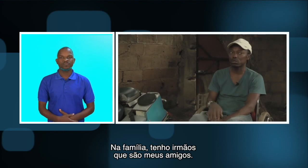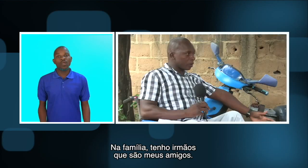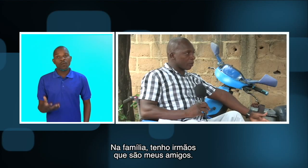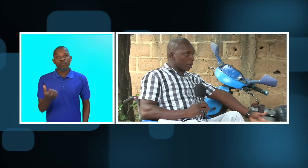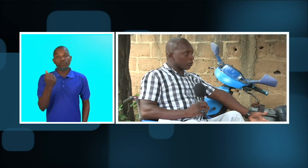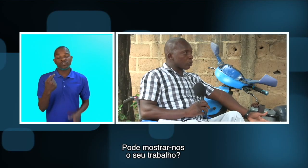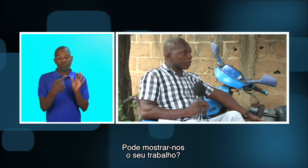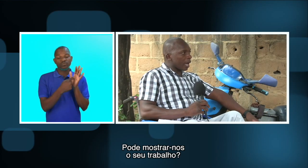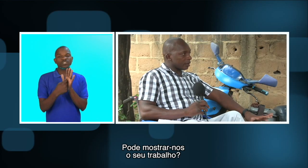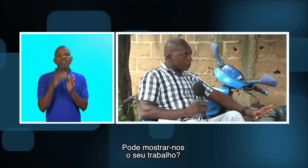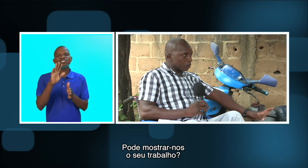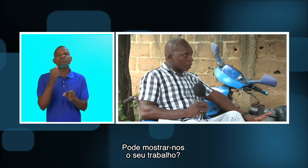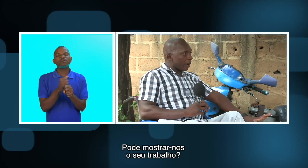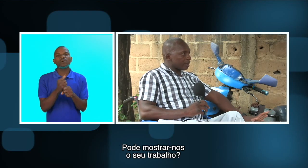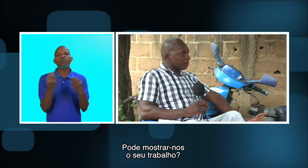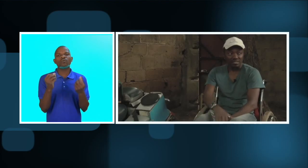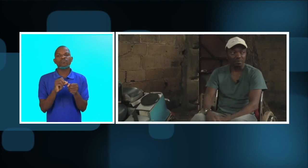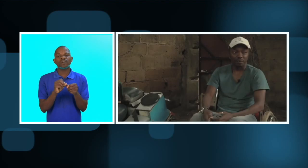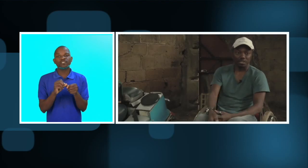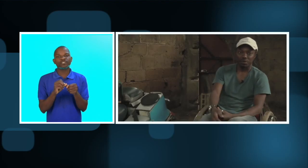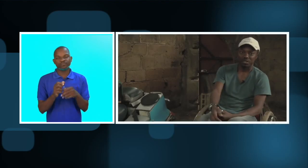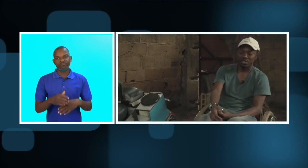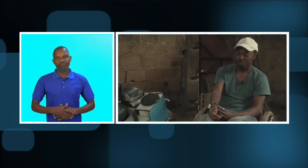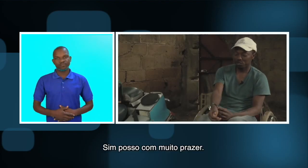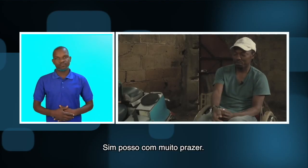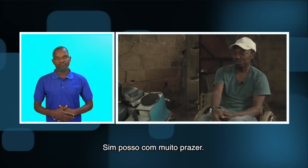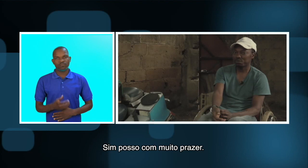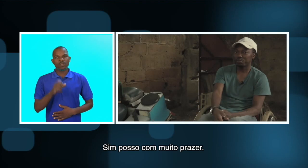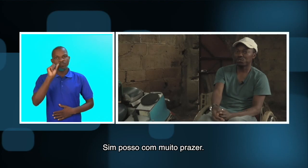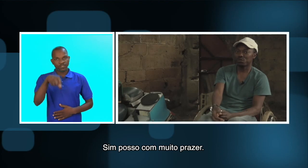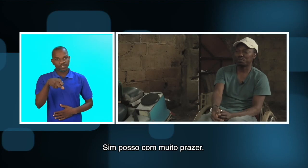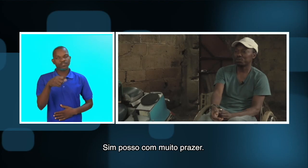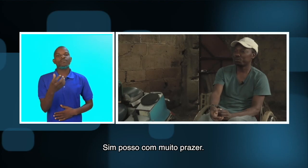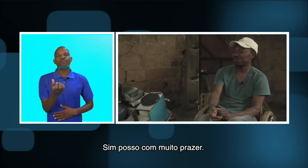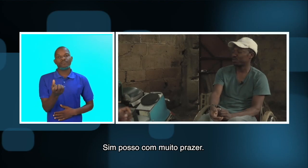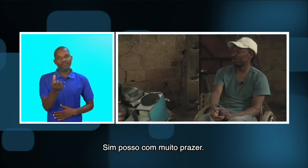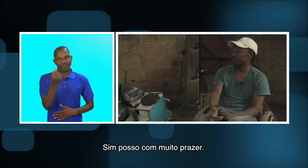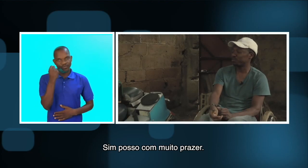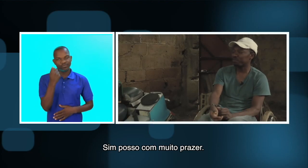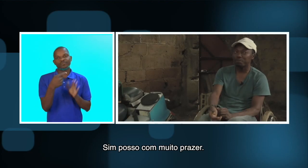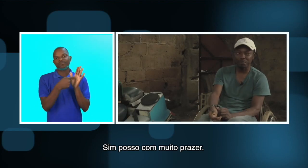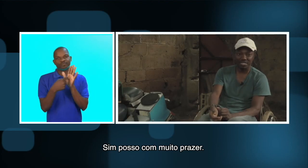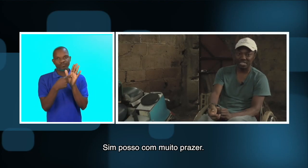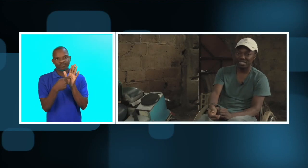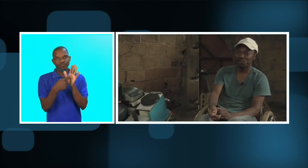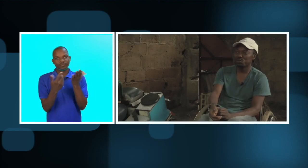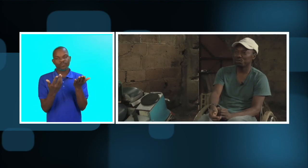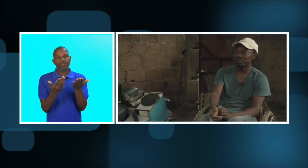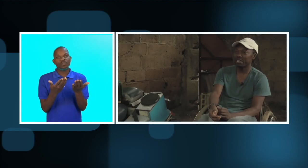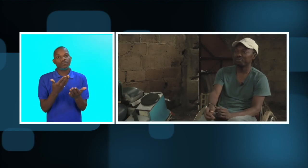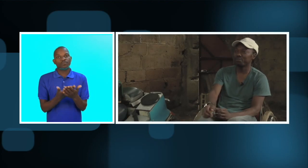amigos pode me mostrar o trabalho sim pode eu posso com muito prazer